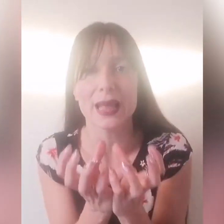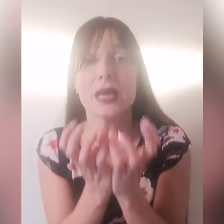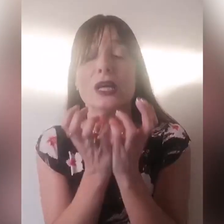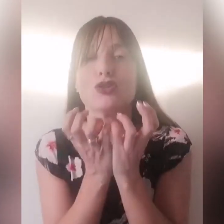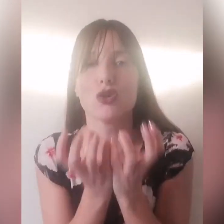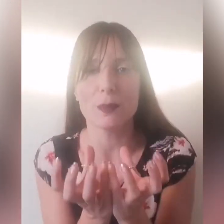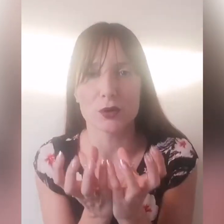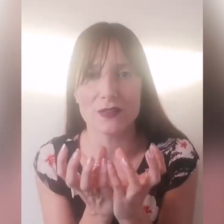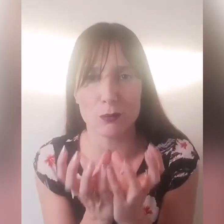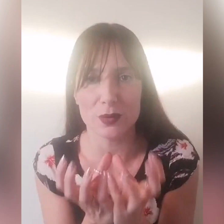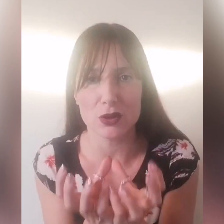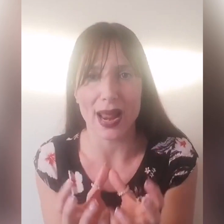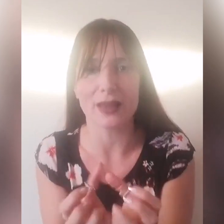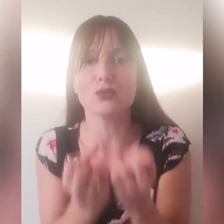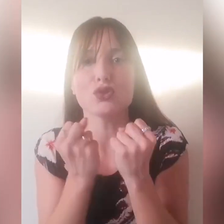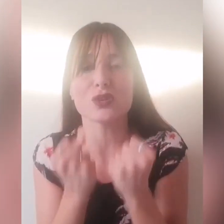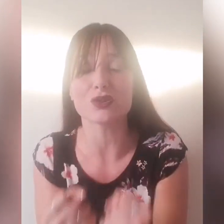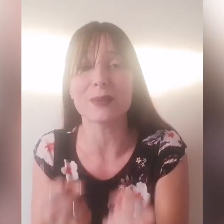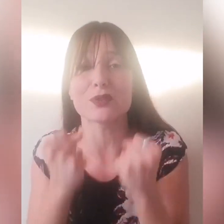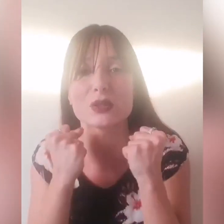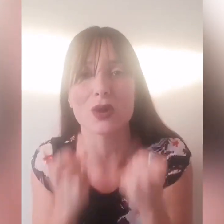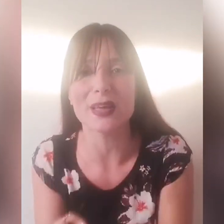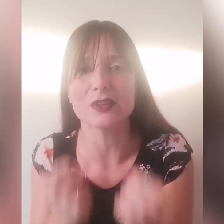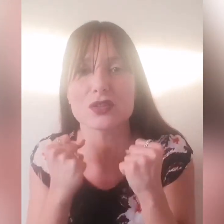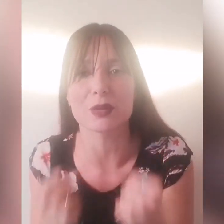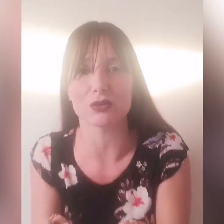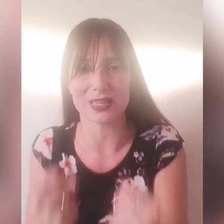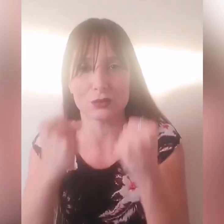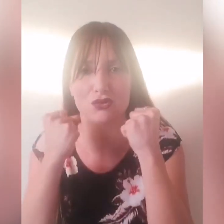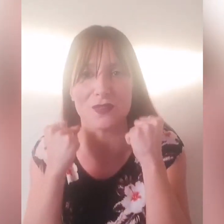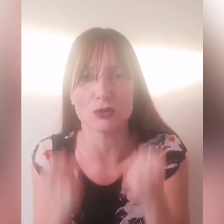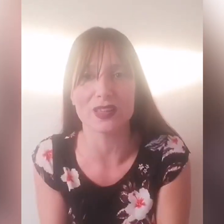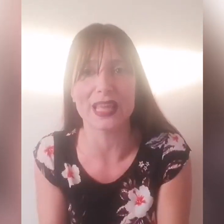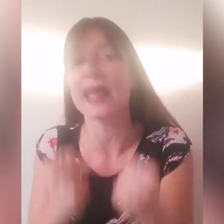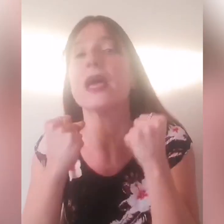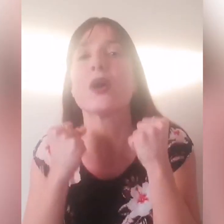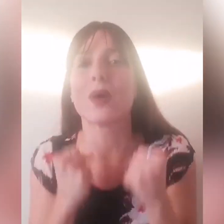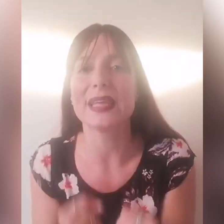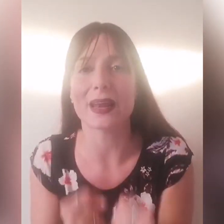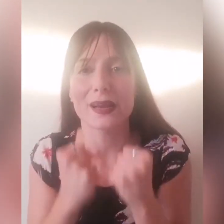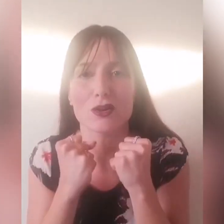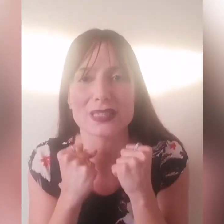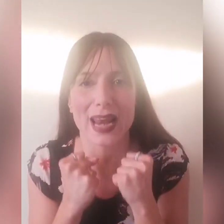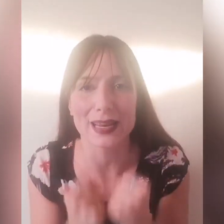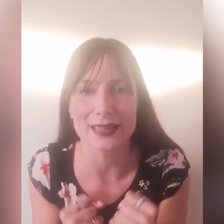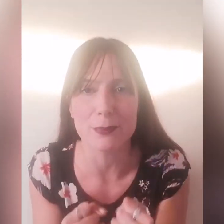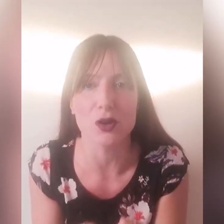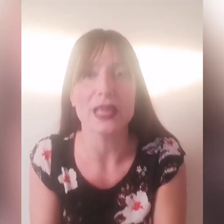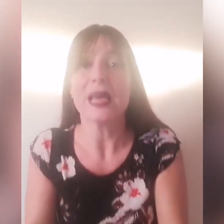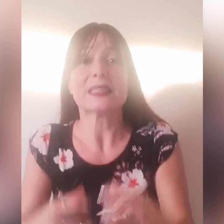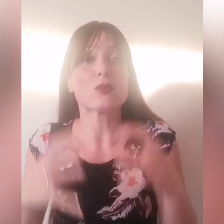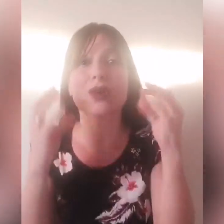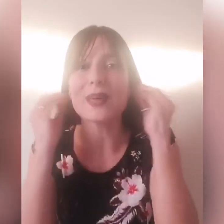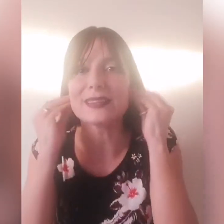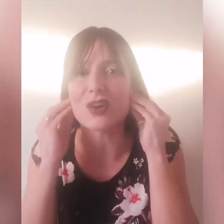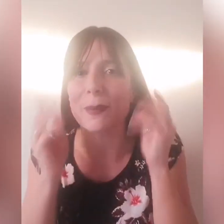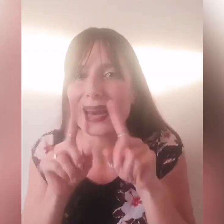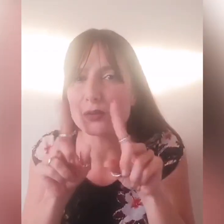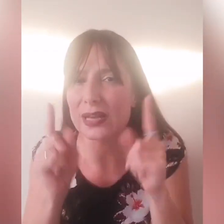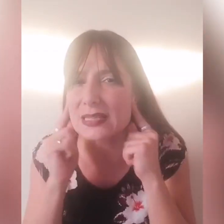dove potevamo migliorare, in tutto questo tempo sicuramente lo Spirito Santo ci ha fatto vedere quali erano le nostre ali deboli, sicuramente ci ha parlato anche se